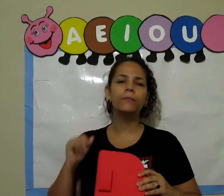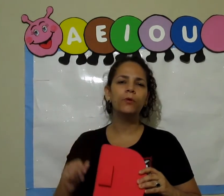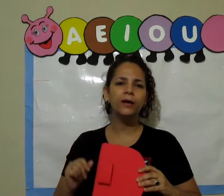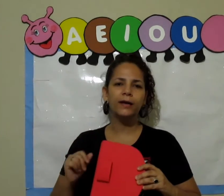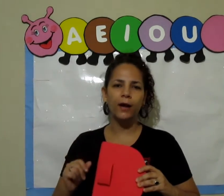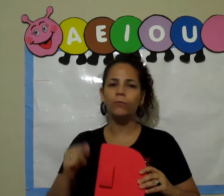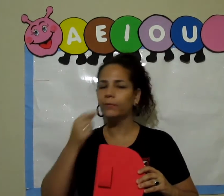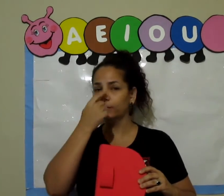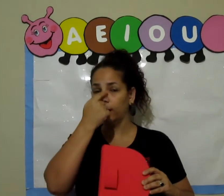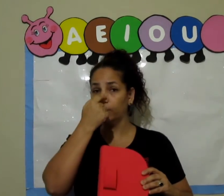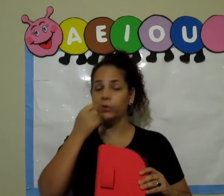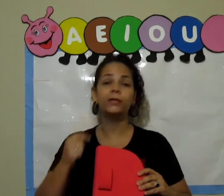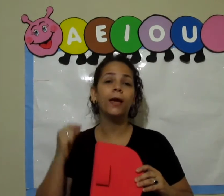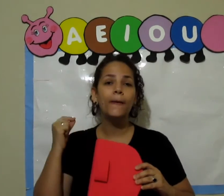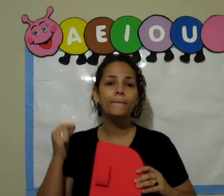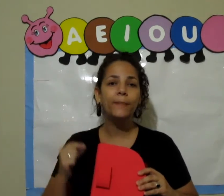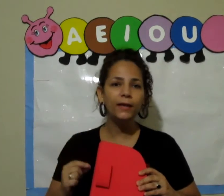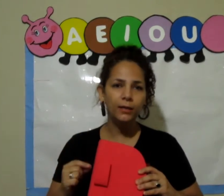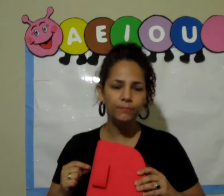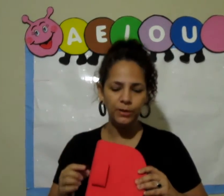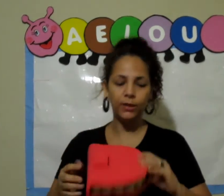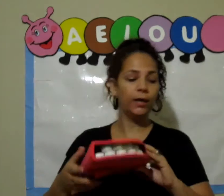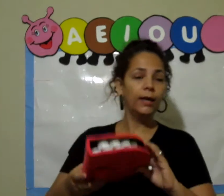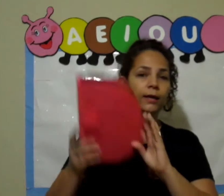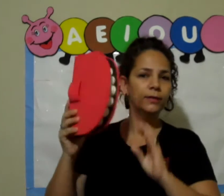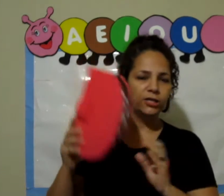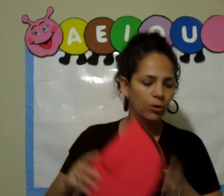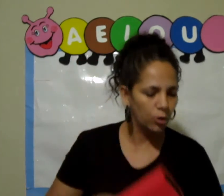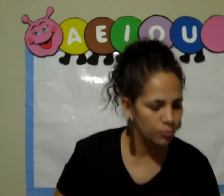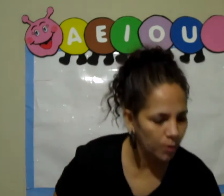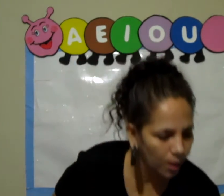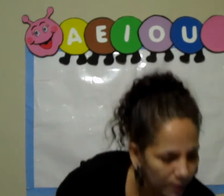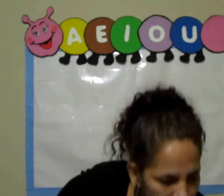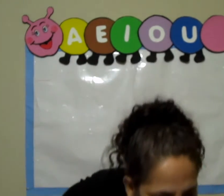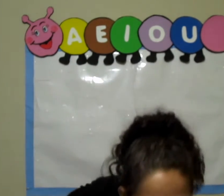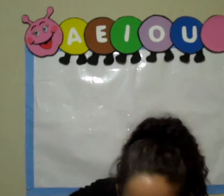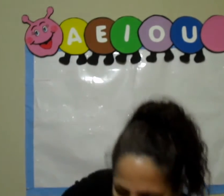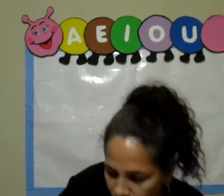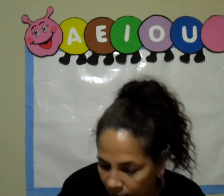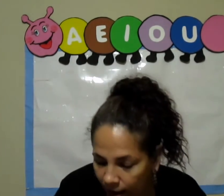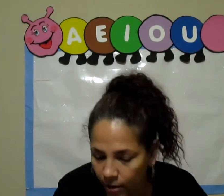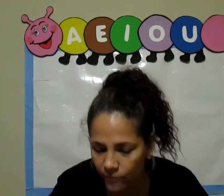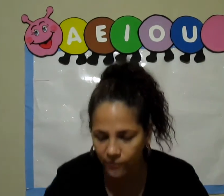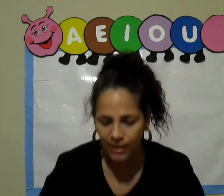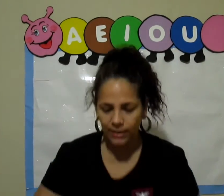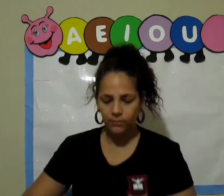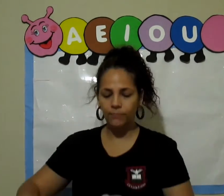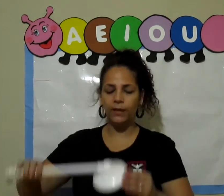bucal, para manter a boquinha bem limpinha. Deixa o nosso bocal aqui. Eu falei também,